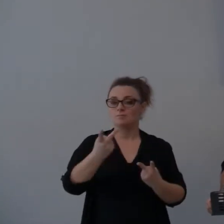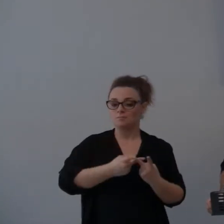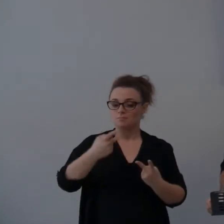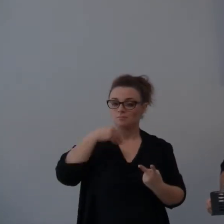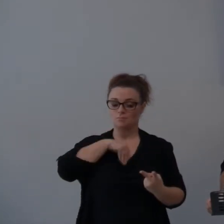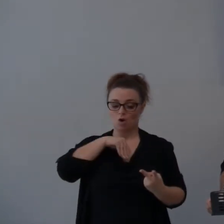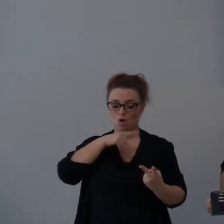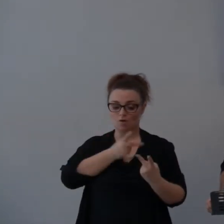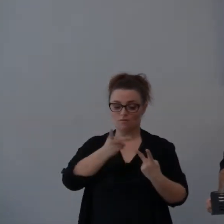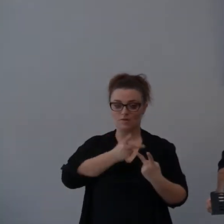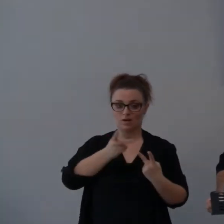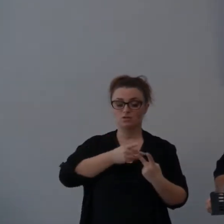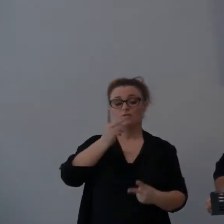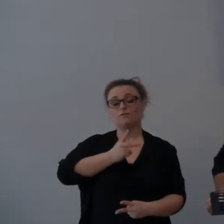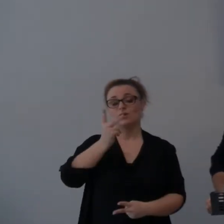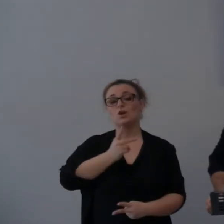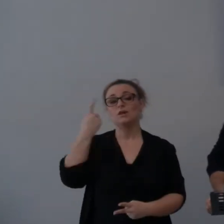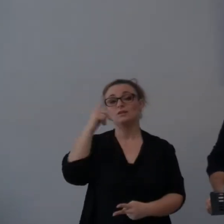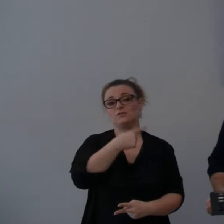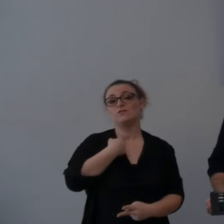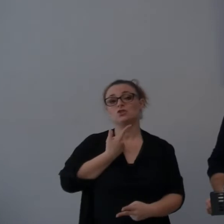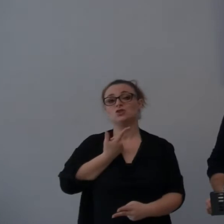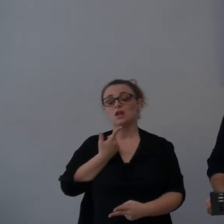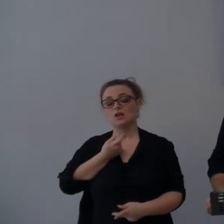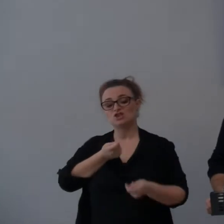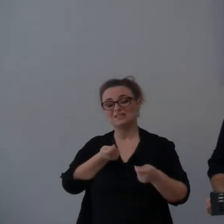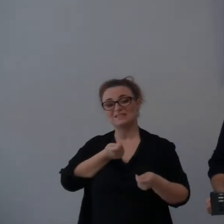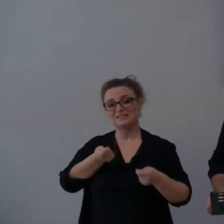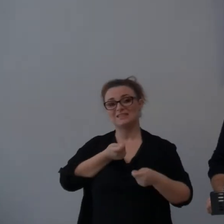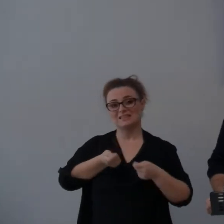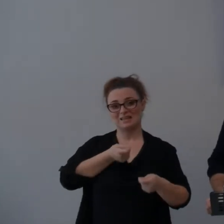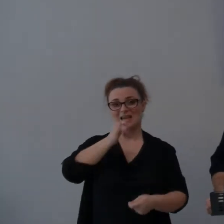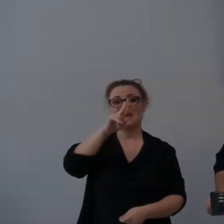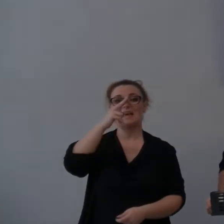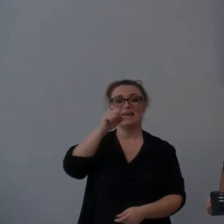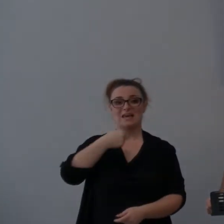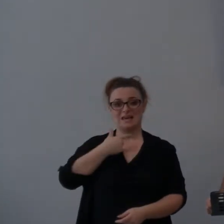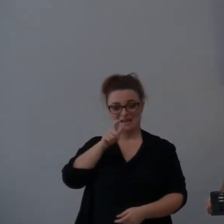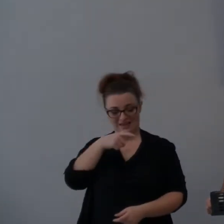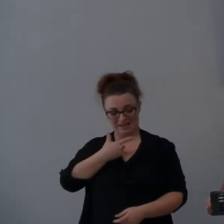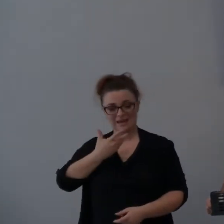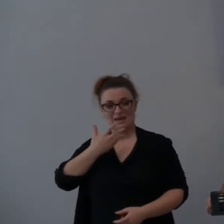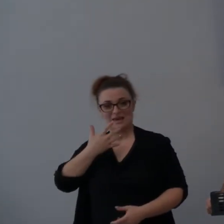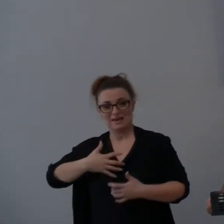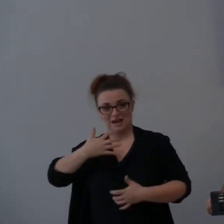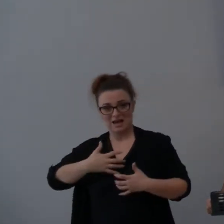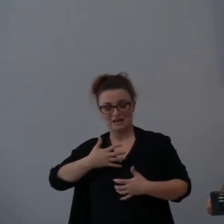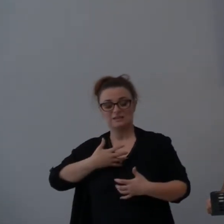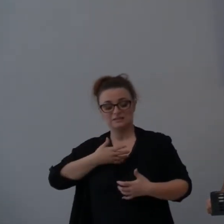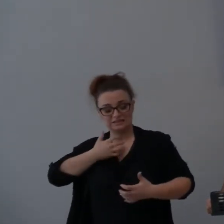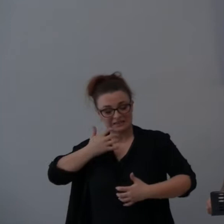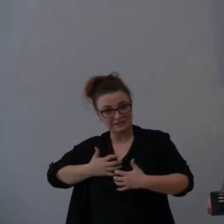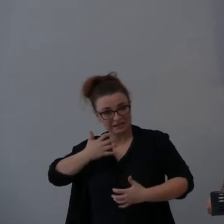controllare per conto. Magari più grandi sono le motivazioni che hanno provocato l'ira e più grandi possono essere le conseguenze